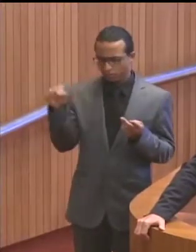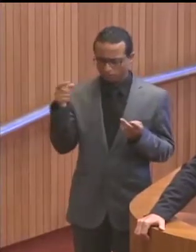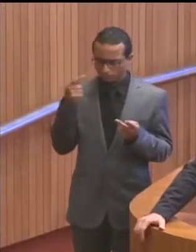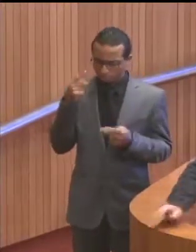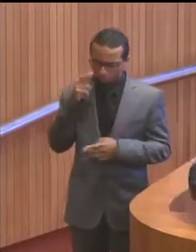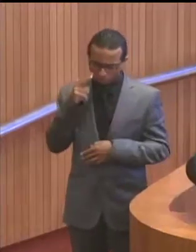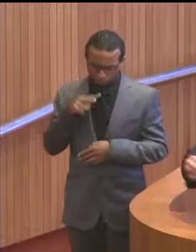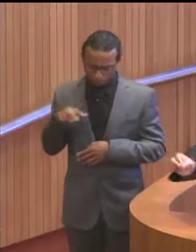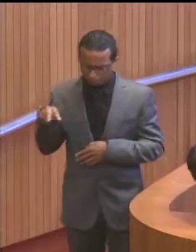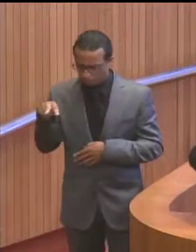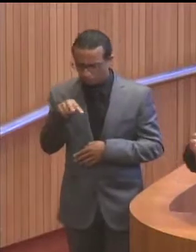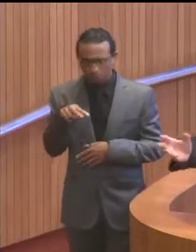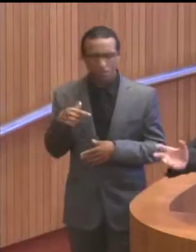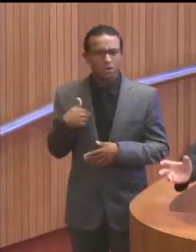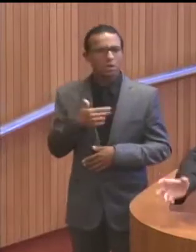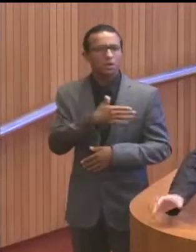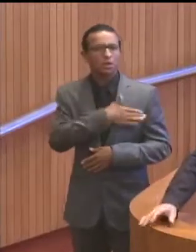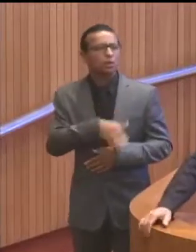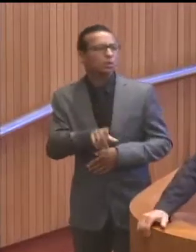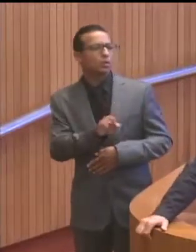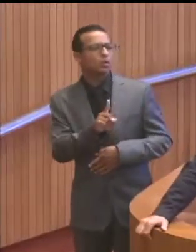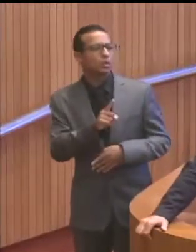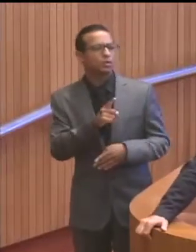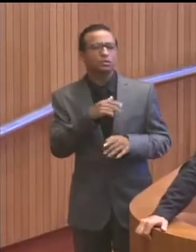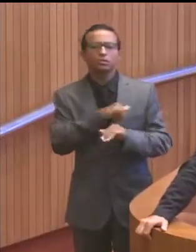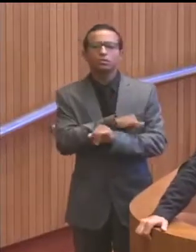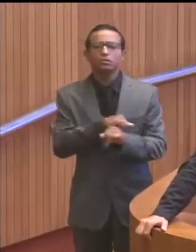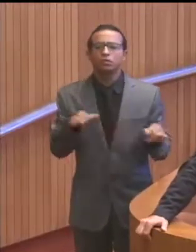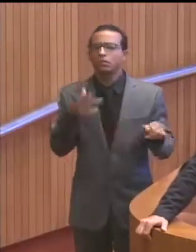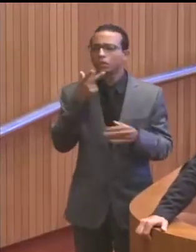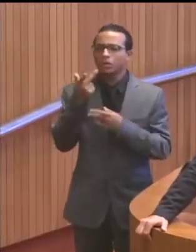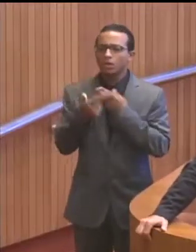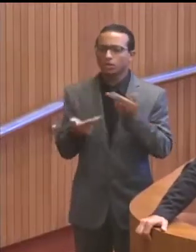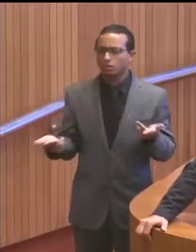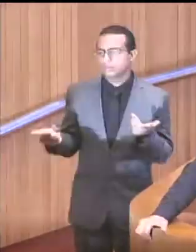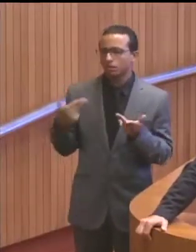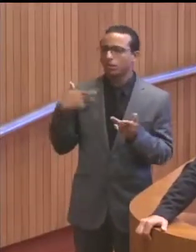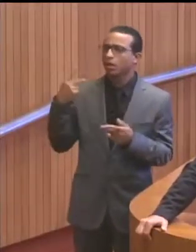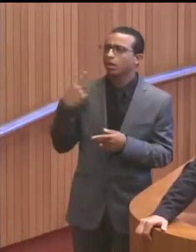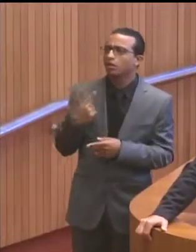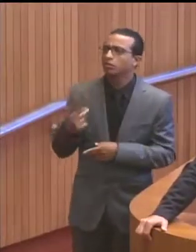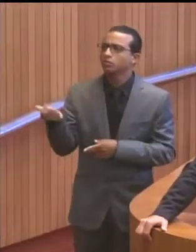que até nem gosto de contar essas minhas viagens, acho muito pequeno.